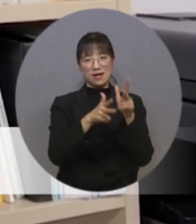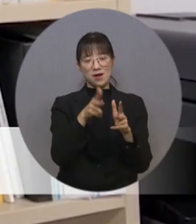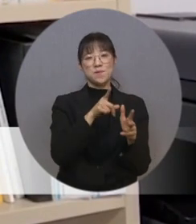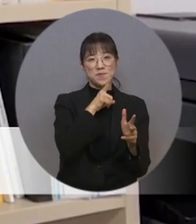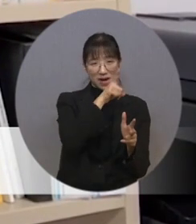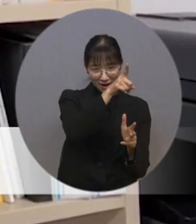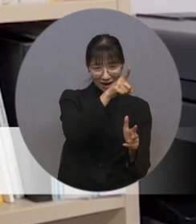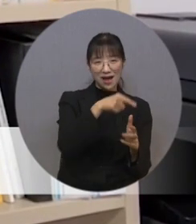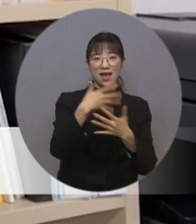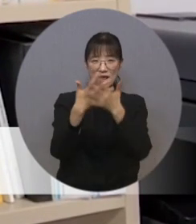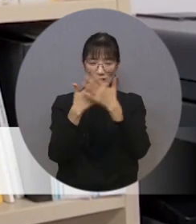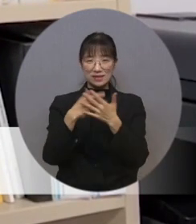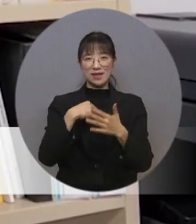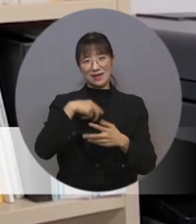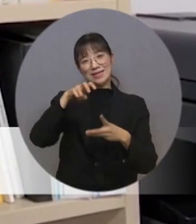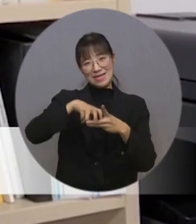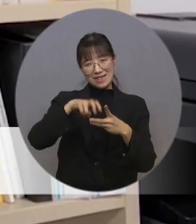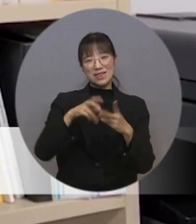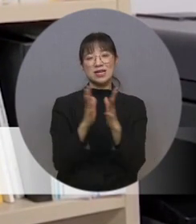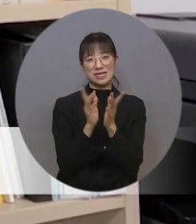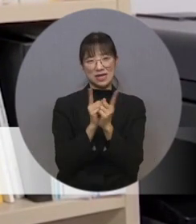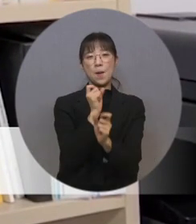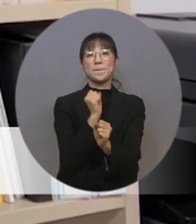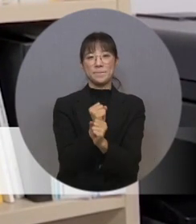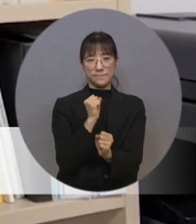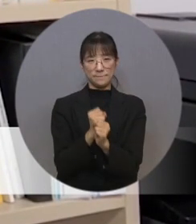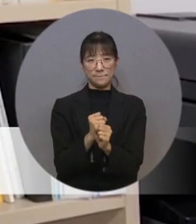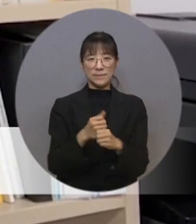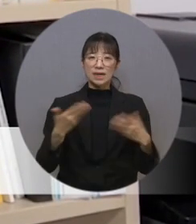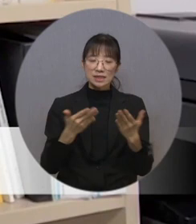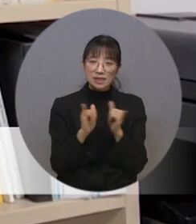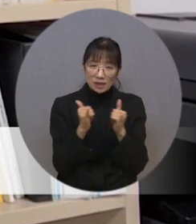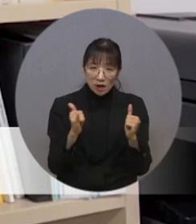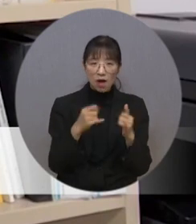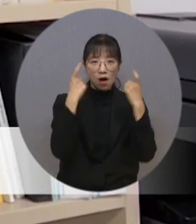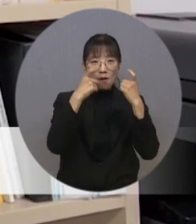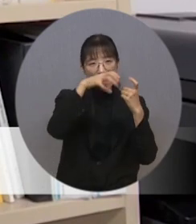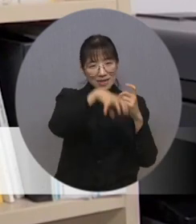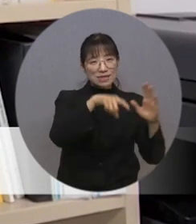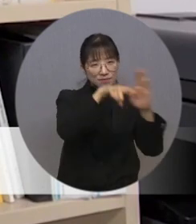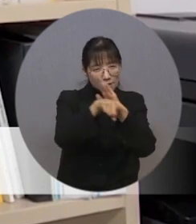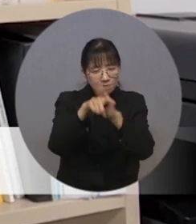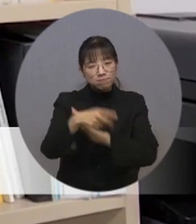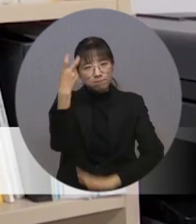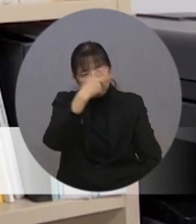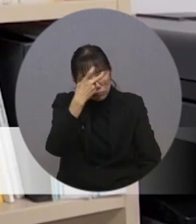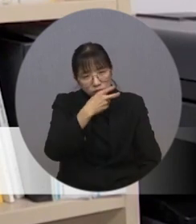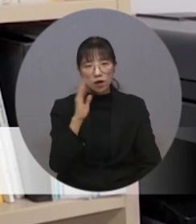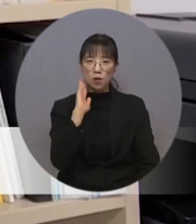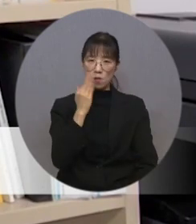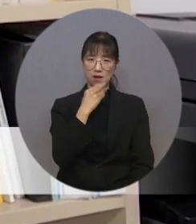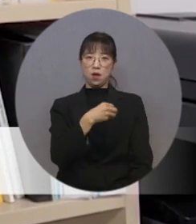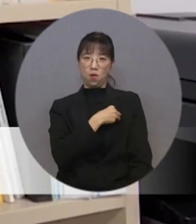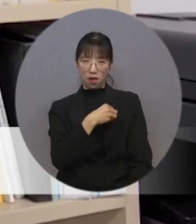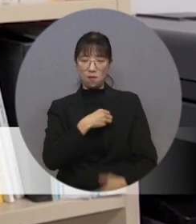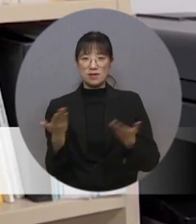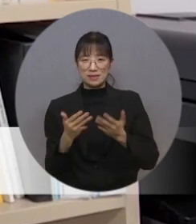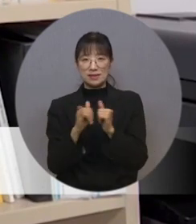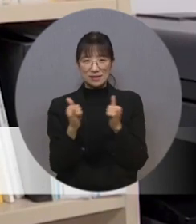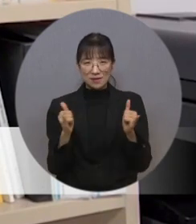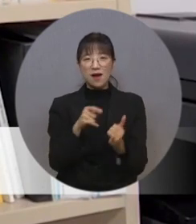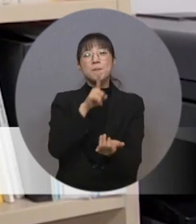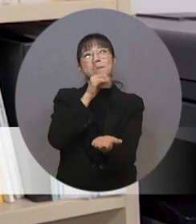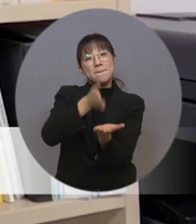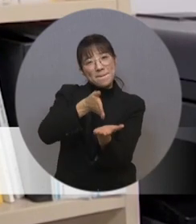수어통역센터에서 자체적으로 제작하였는데요. 직원들이 직접 관광지를 방문하여 조사하고 농아인 회원과 직원들이